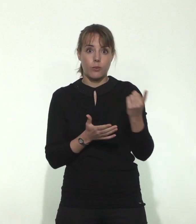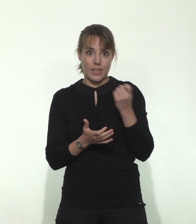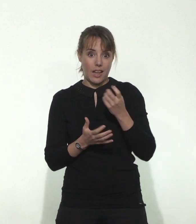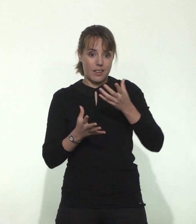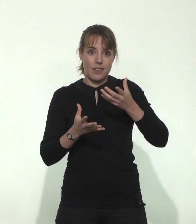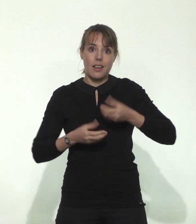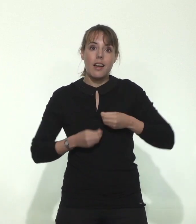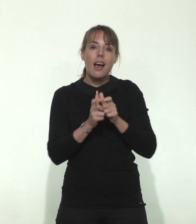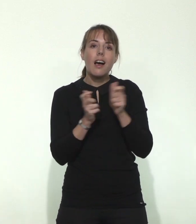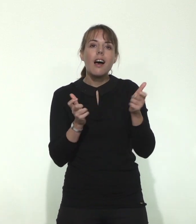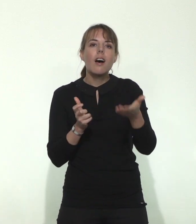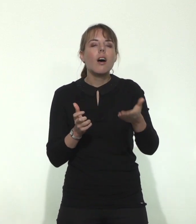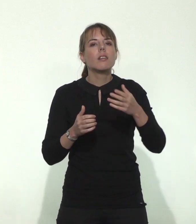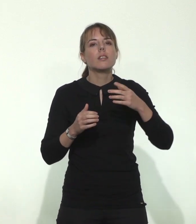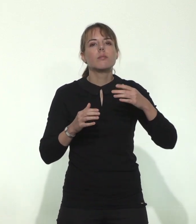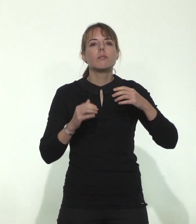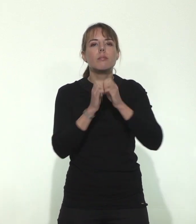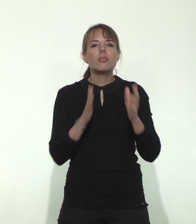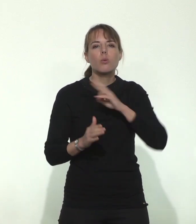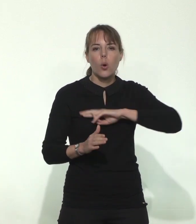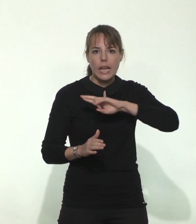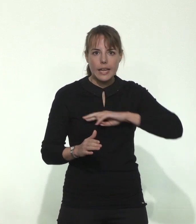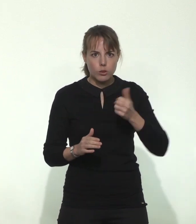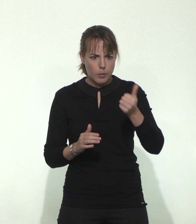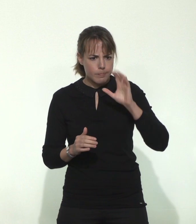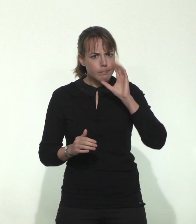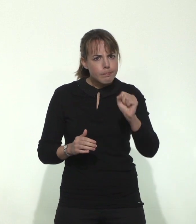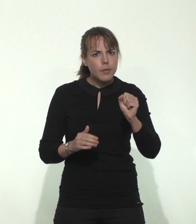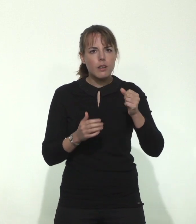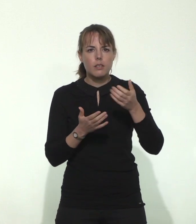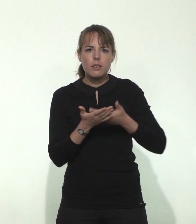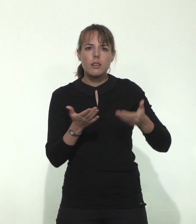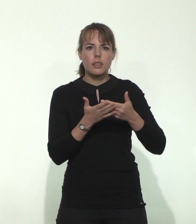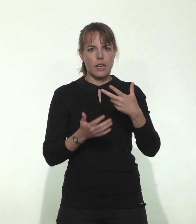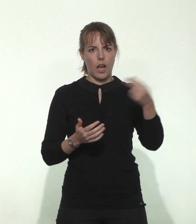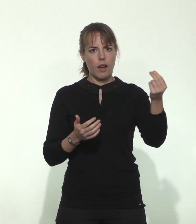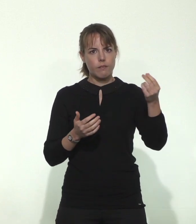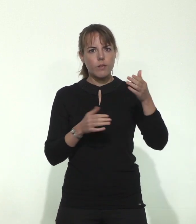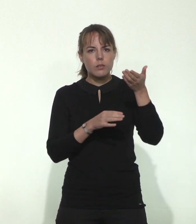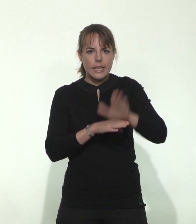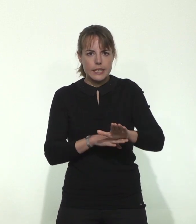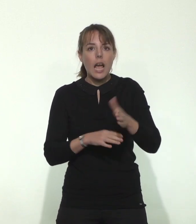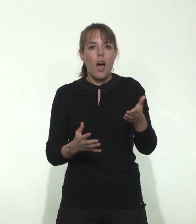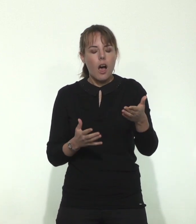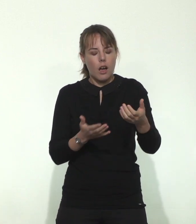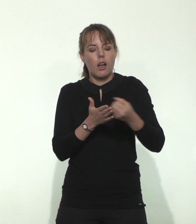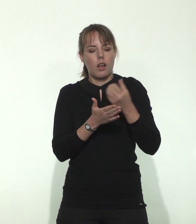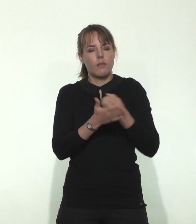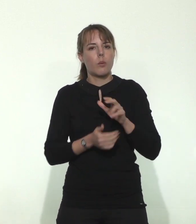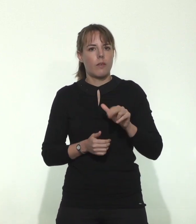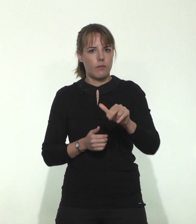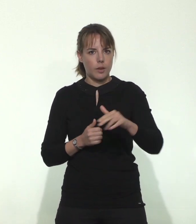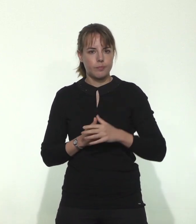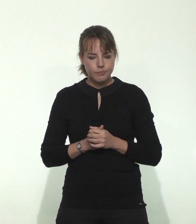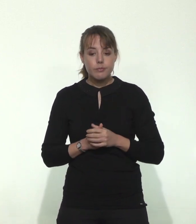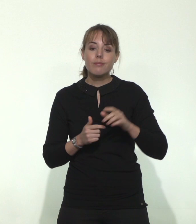'accueil, des EHPAD, notamment celles qui constatent des cas graves ou des décès dans leur institution. Et troisièmement, vous le savez, je vous l